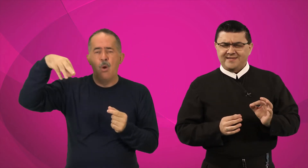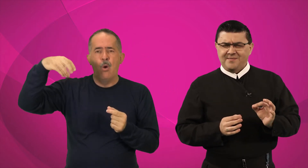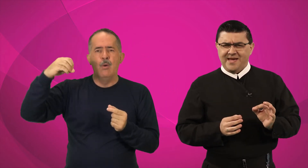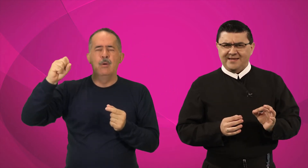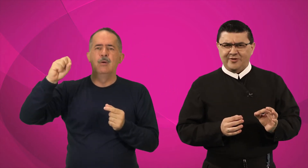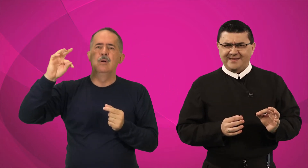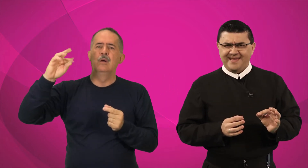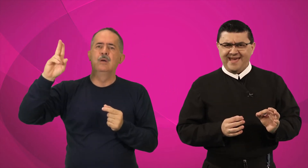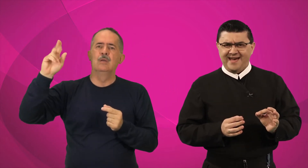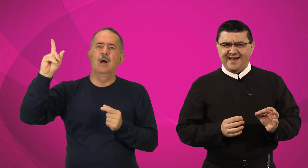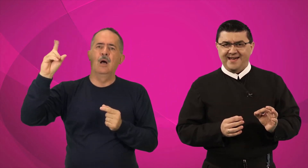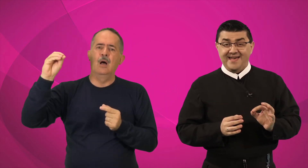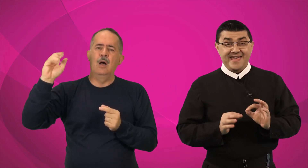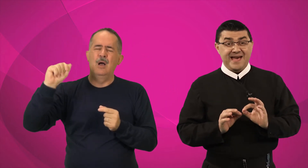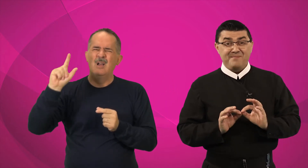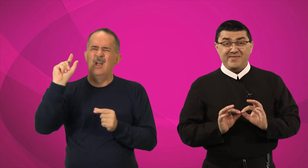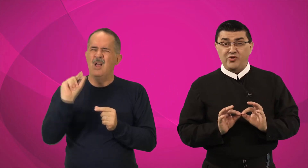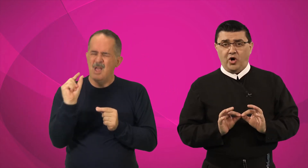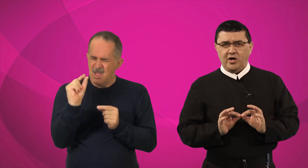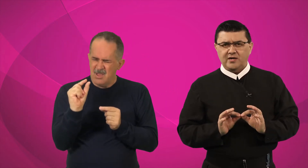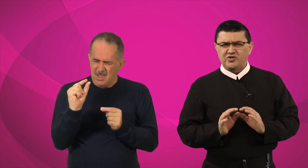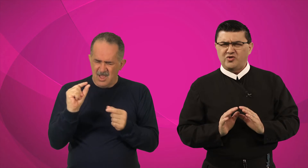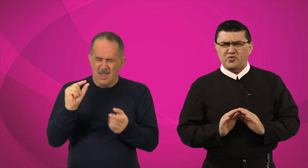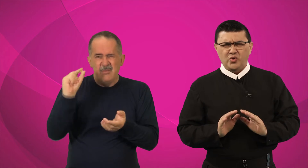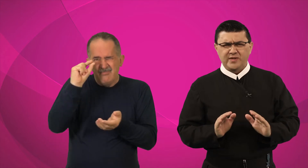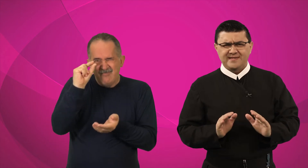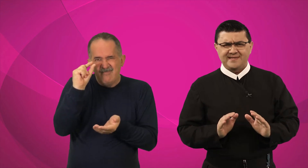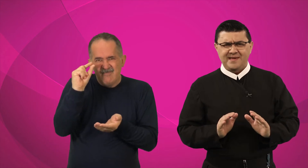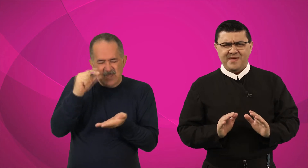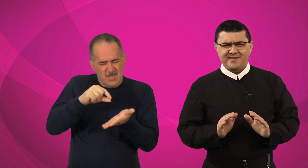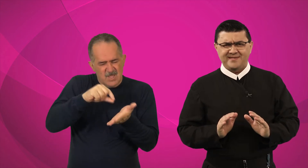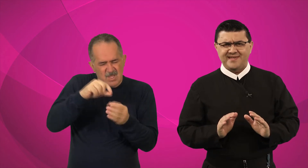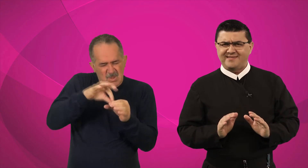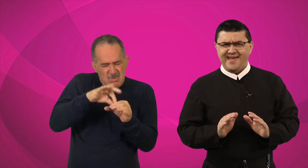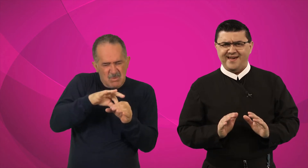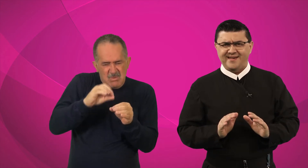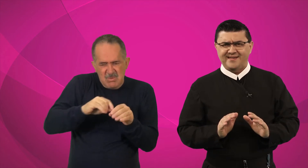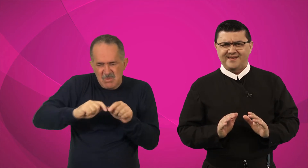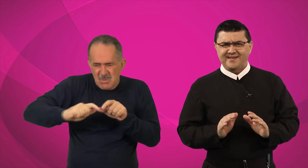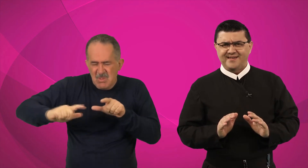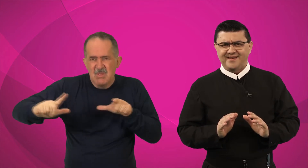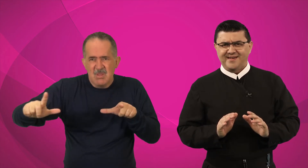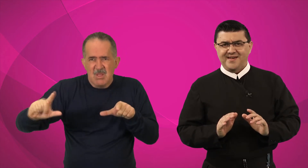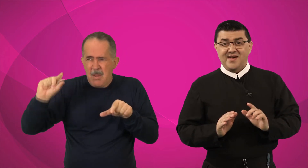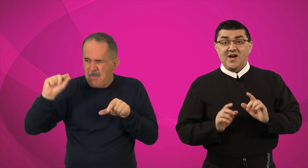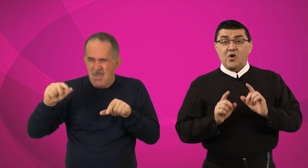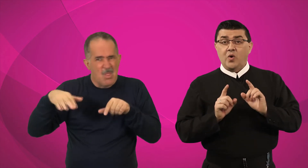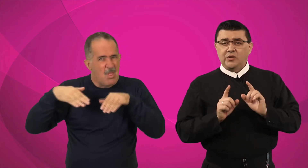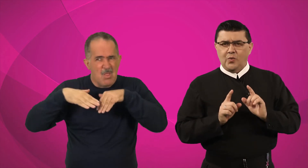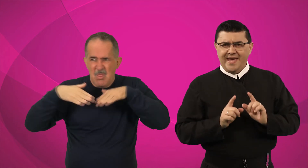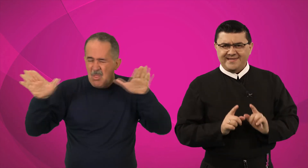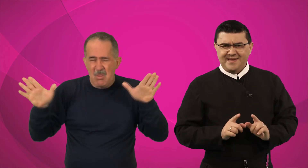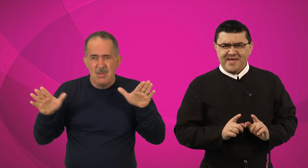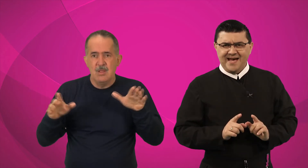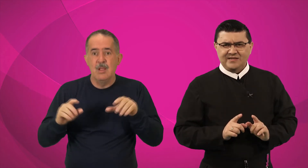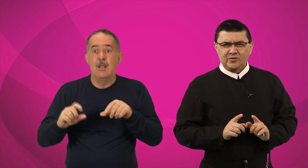semeado na terra, é a menor de todas as sementes da terra. Quando é semeado,